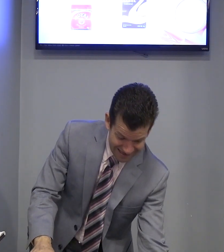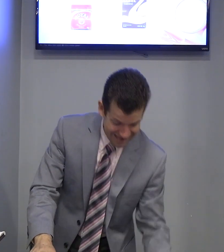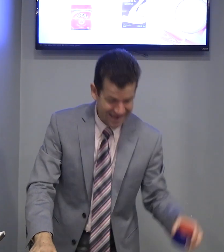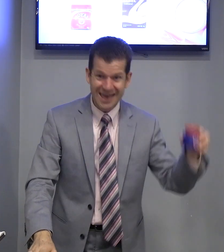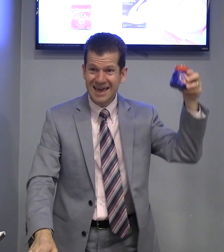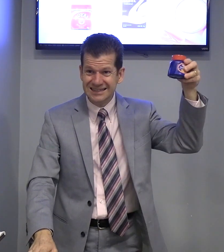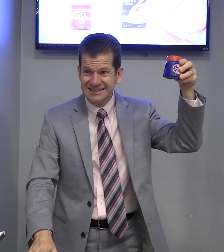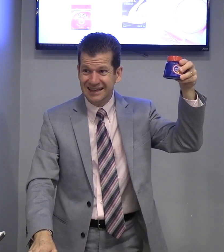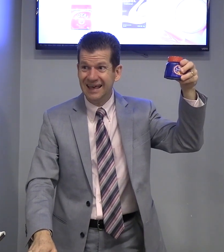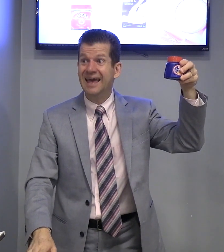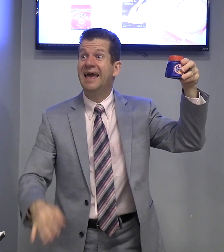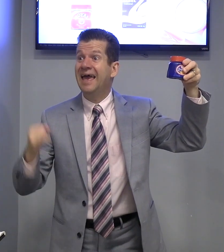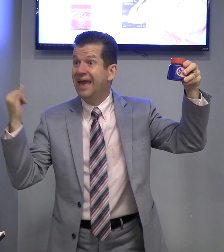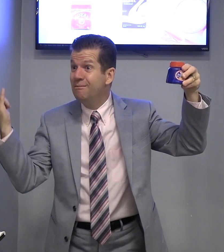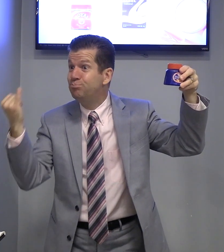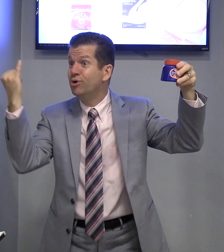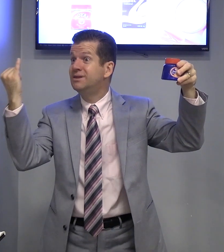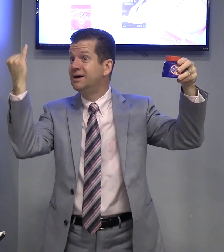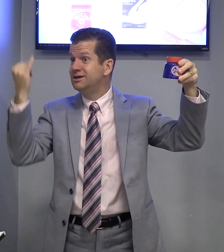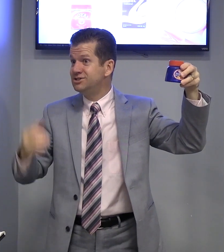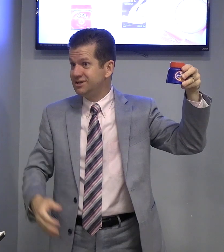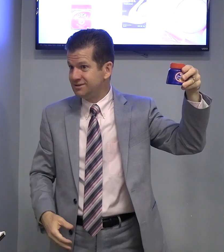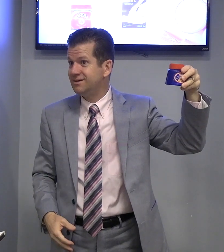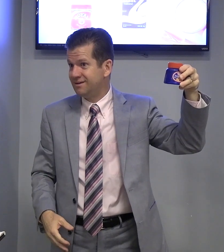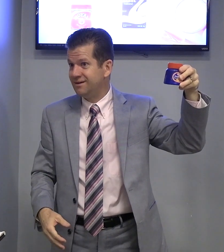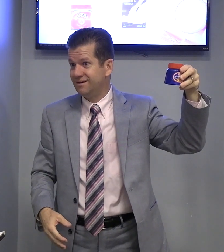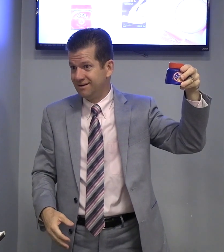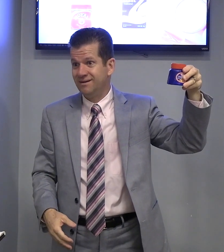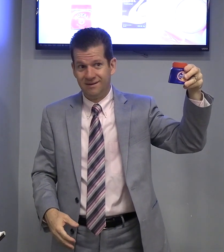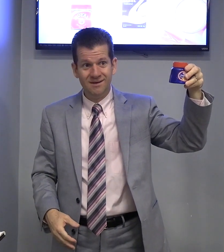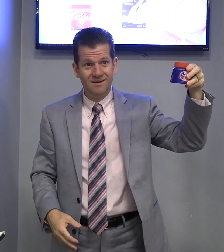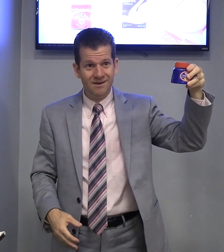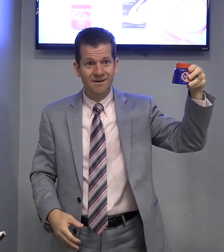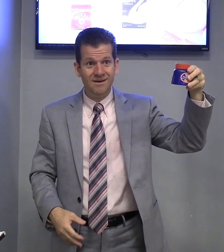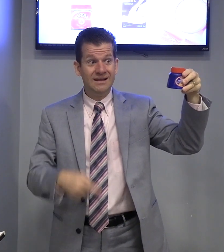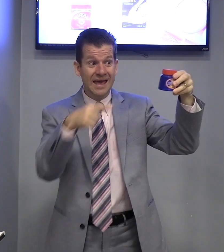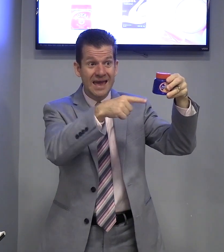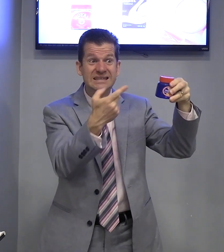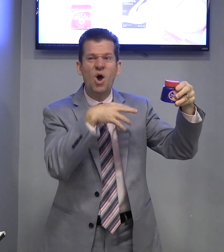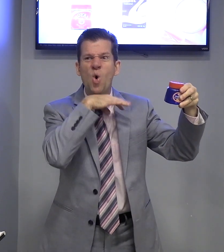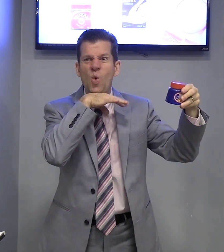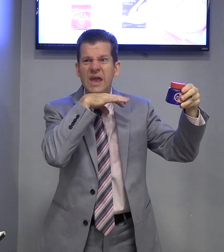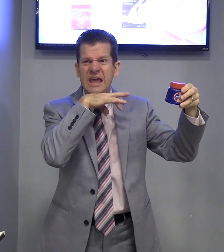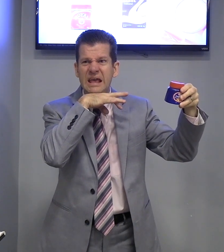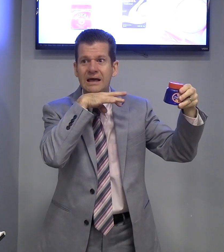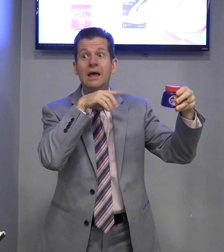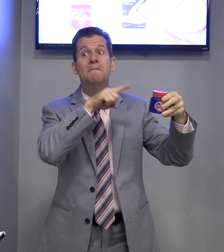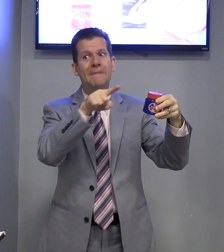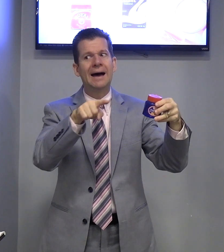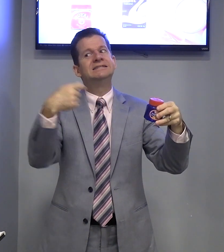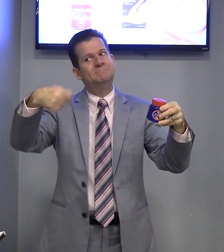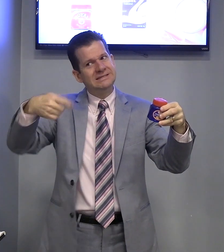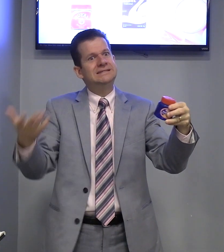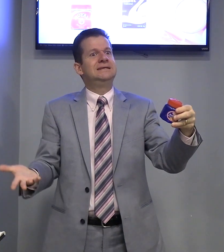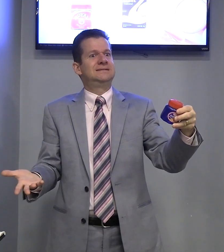Esse. Importante. Esse. ruim. Sim. Mas, precisa.